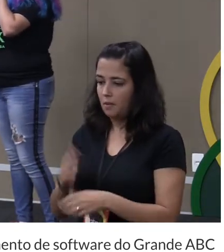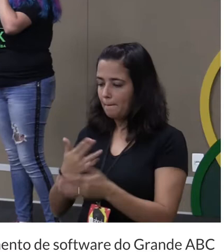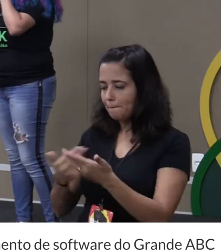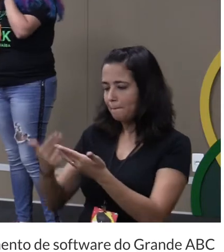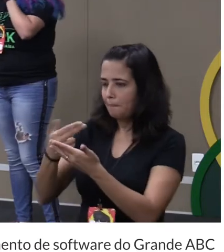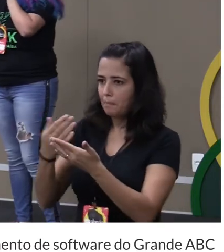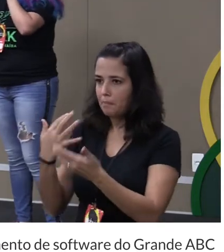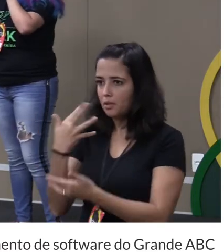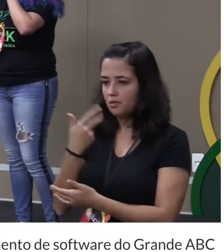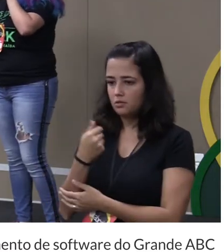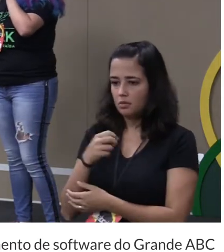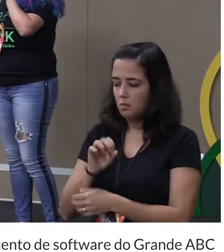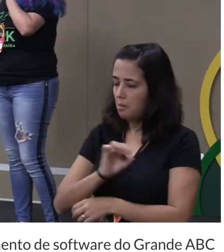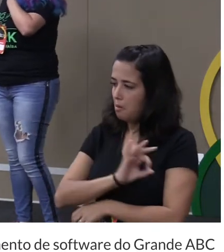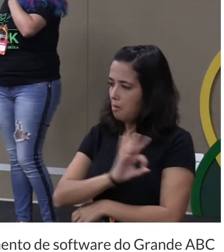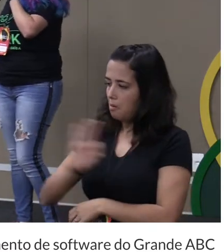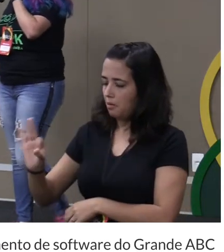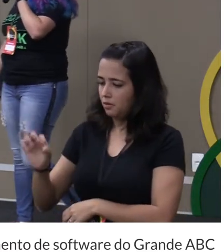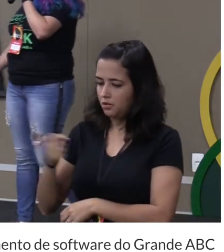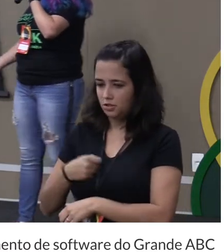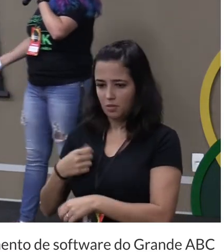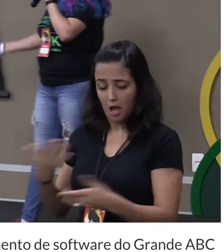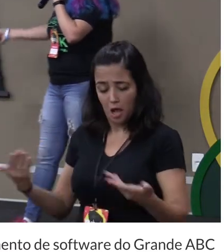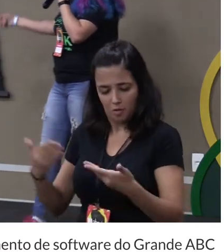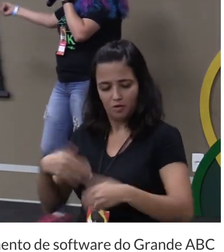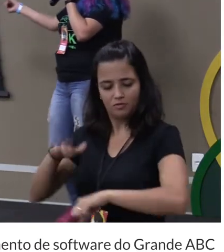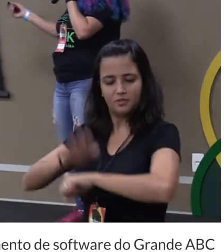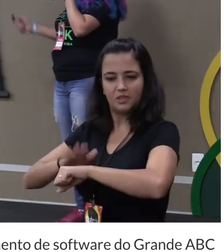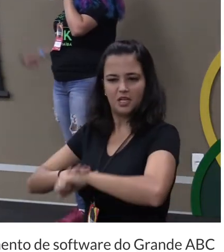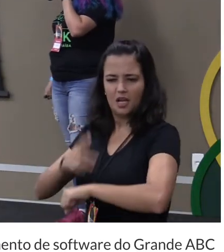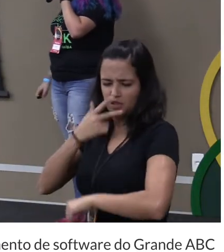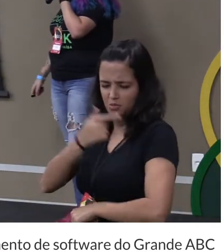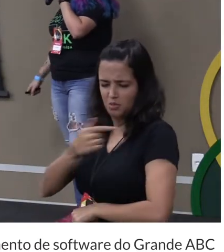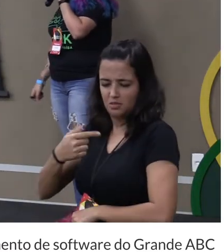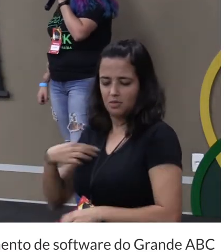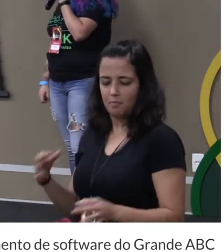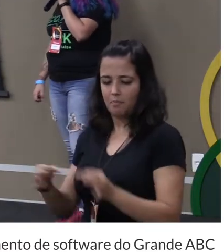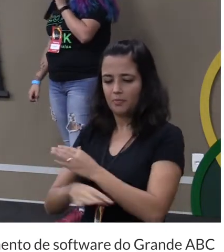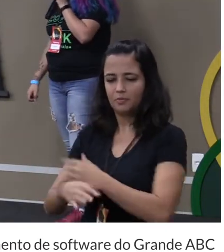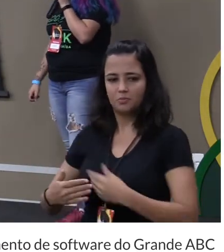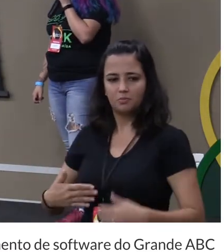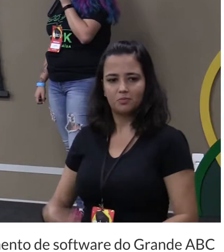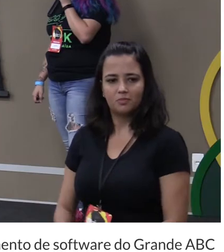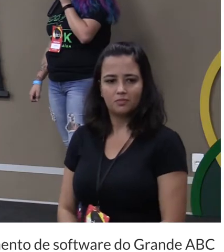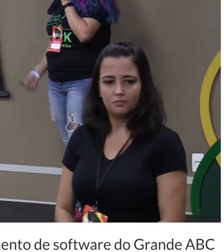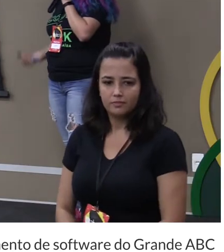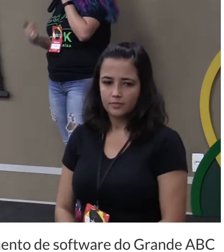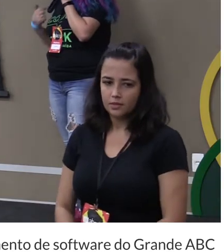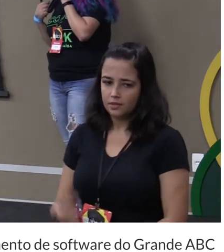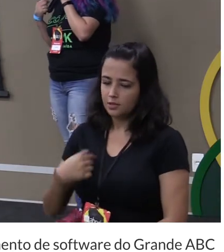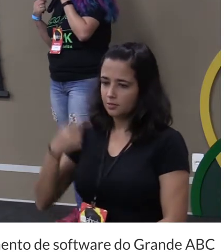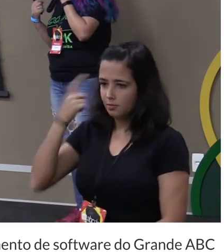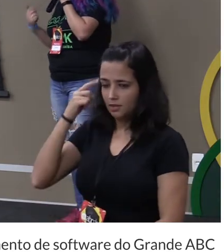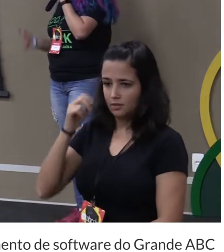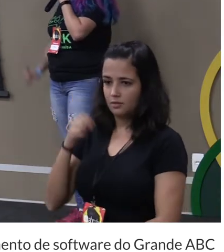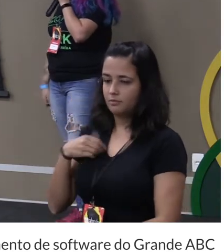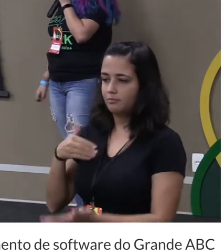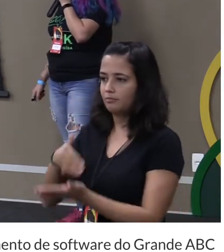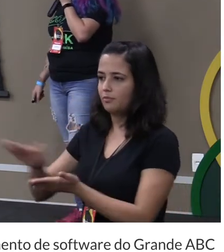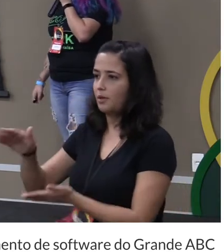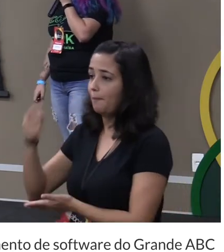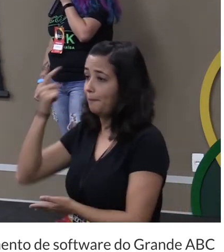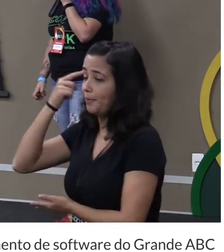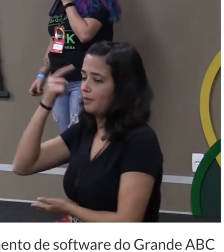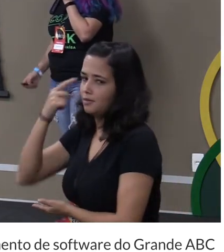bonitinho eu falei show já agora vou demorar uma semana que já entrego gente eu achei que eu ia ser mandado embora